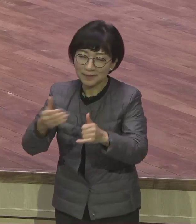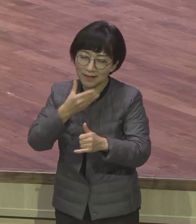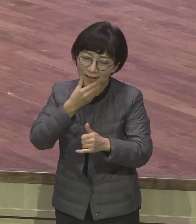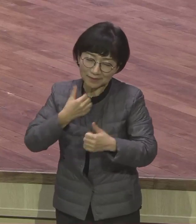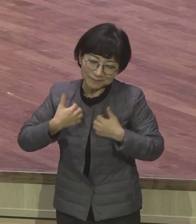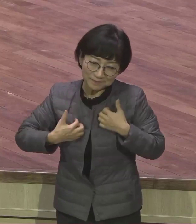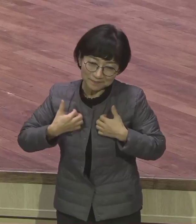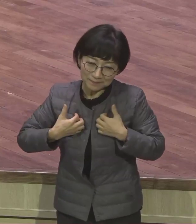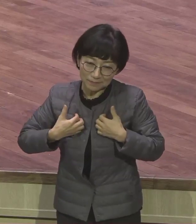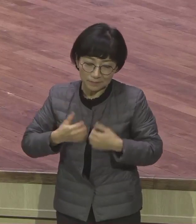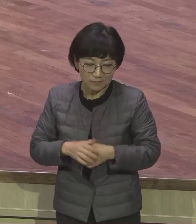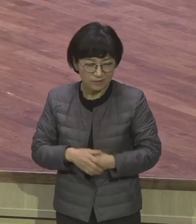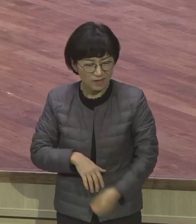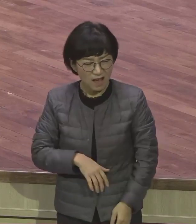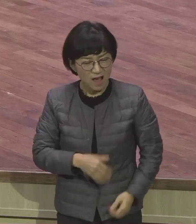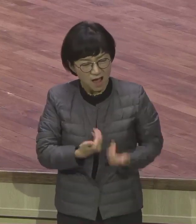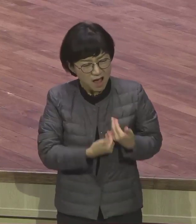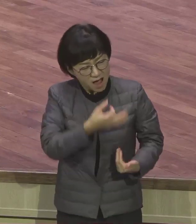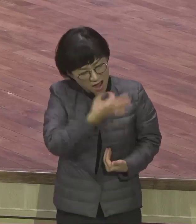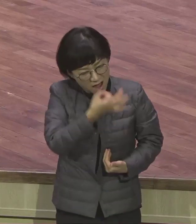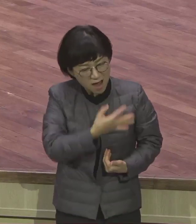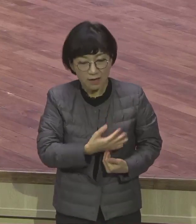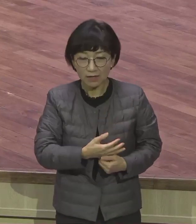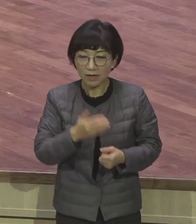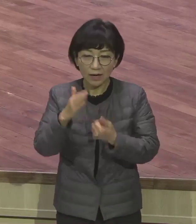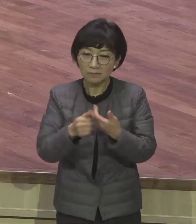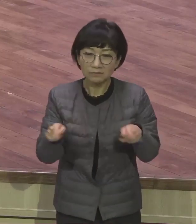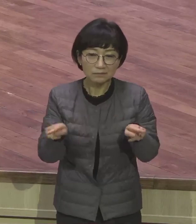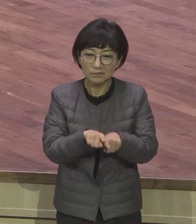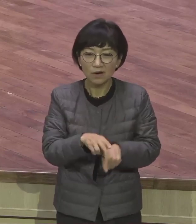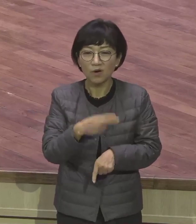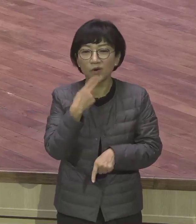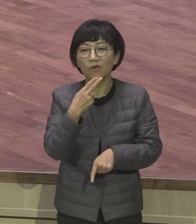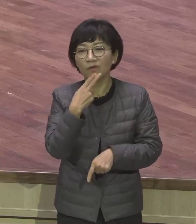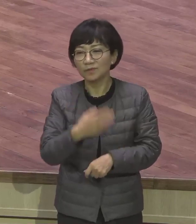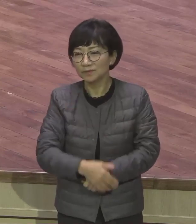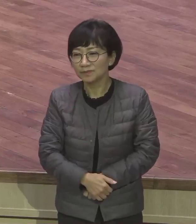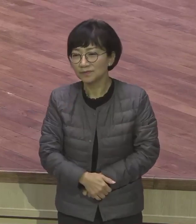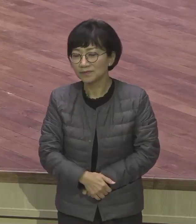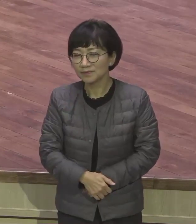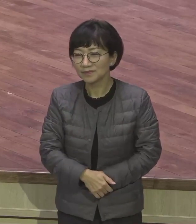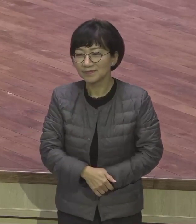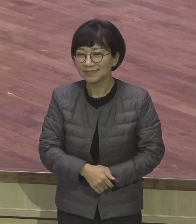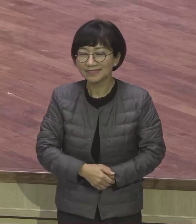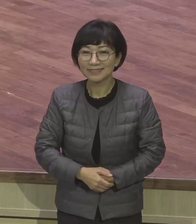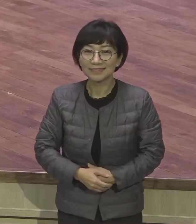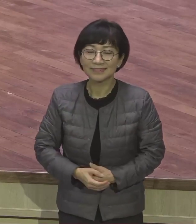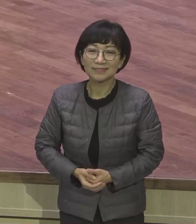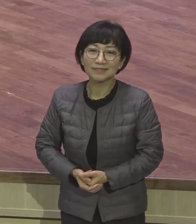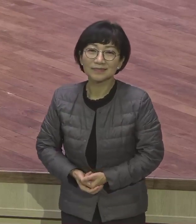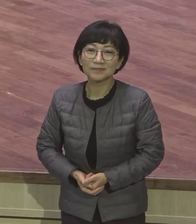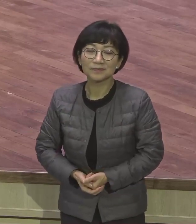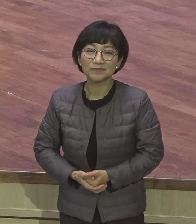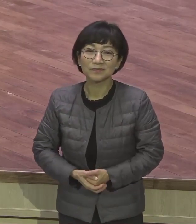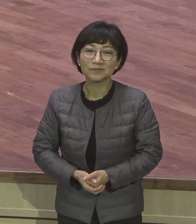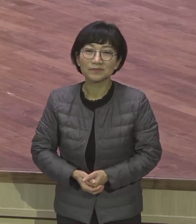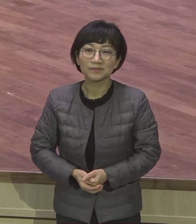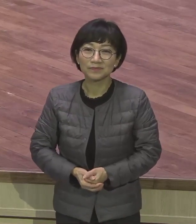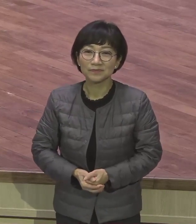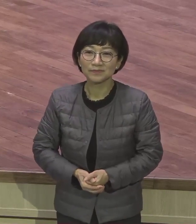성령의 노을 받는 거예요 위더가 안 돼서 그래요 이 만두일이 안 돼서 그래요 원리스가 안 돼서